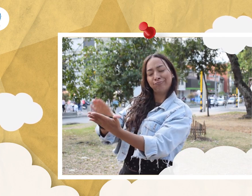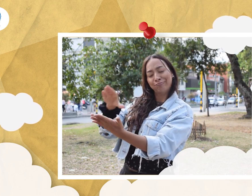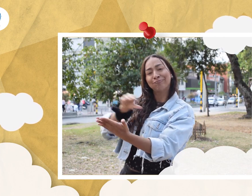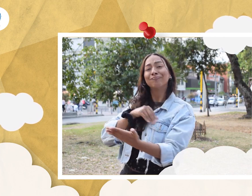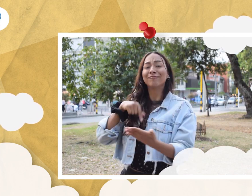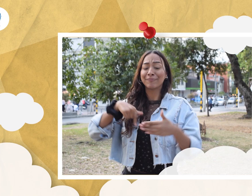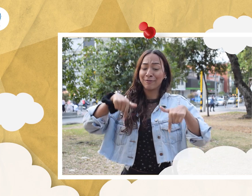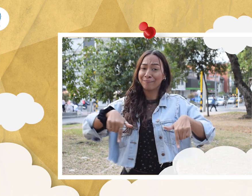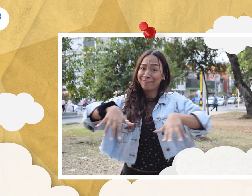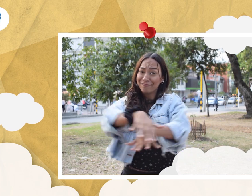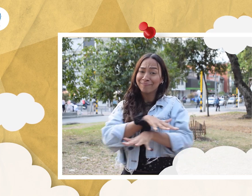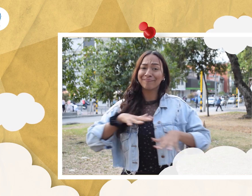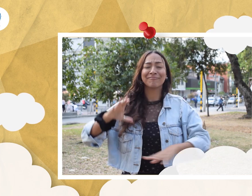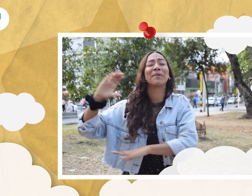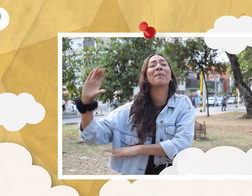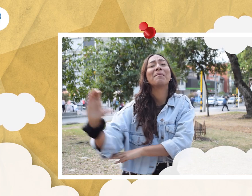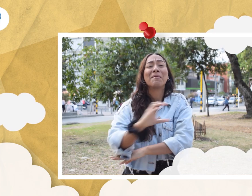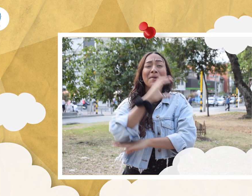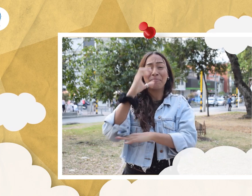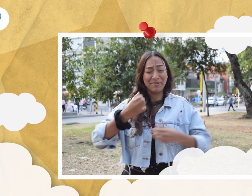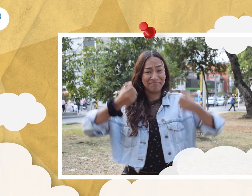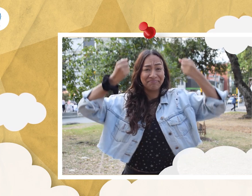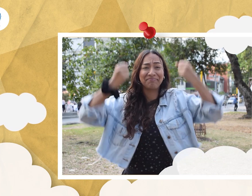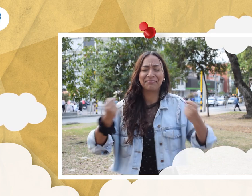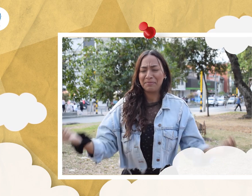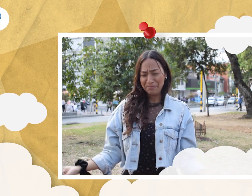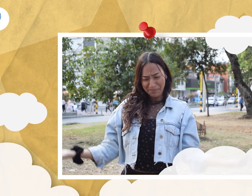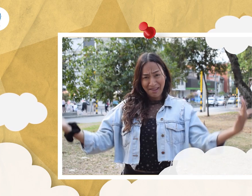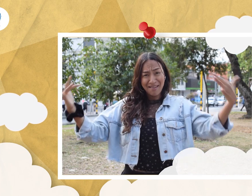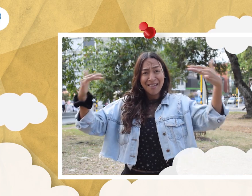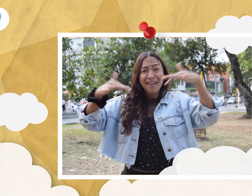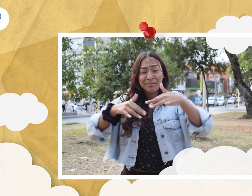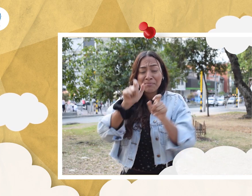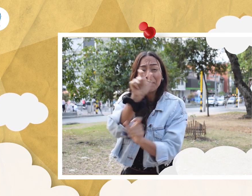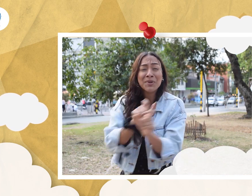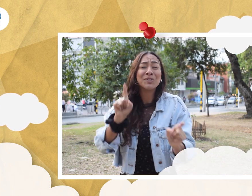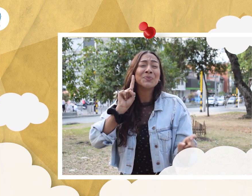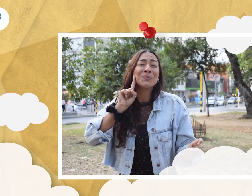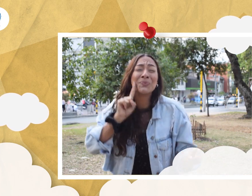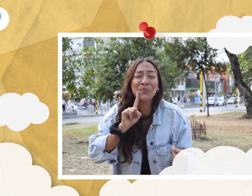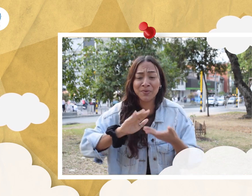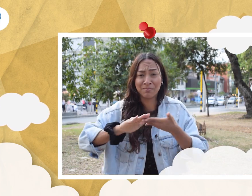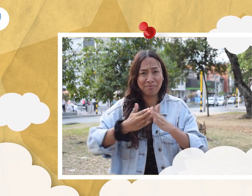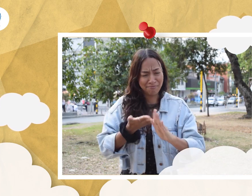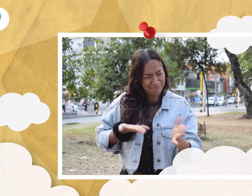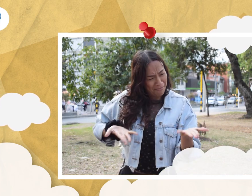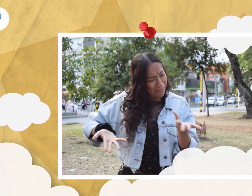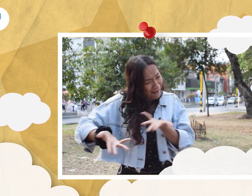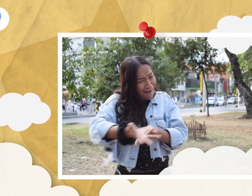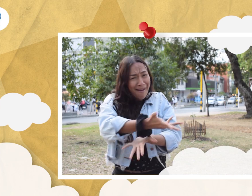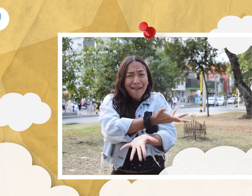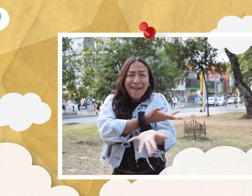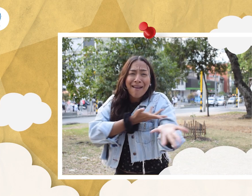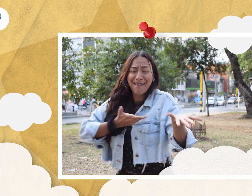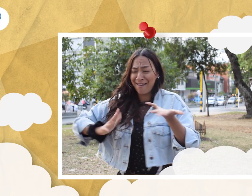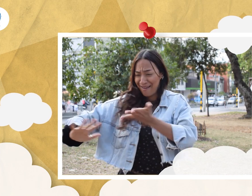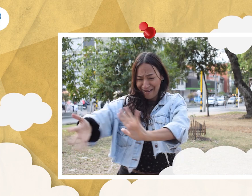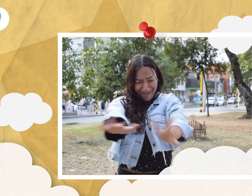pase lo mismo acá, en Colombia, que asistan muchas personas de la comunidad sorda. Que podamos compartir,